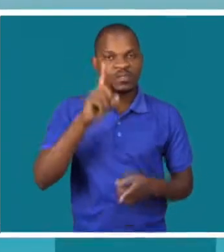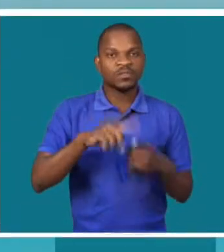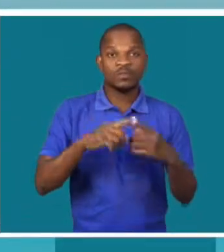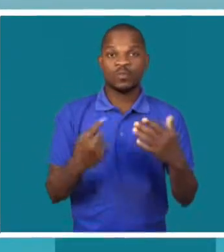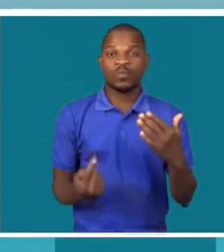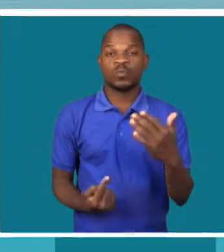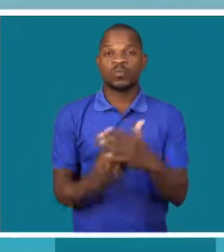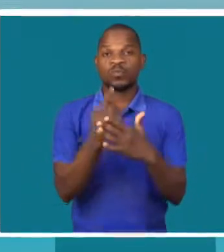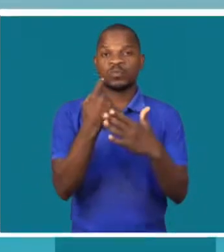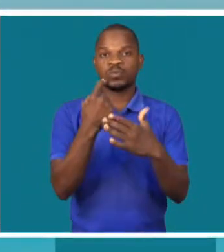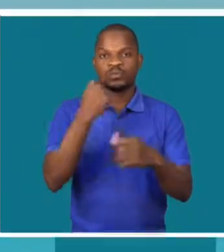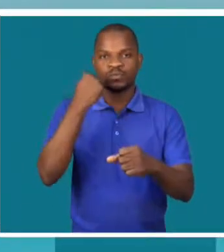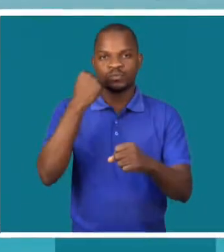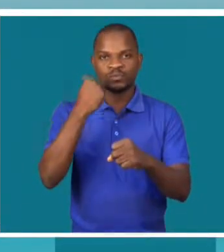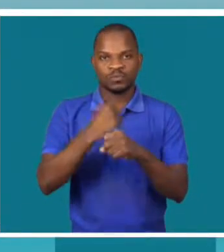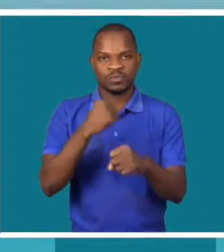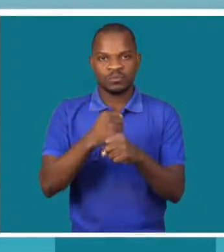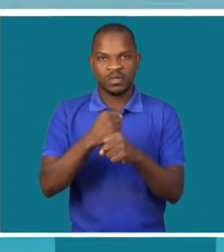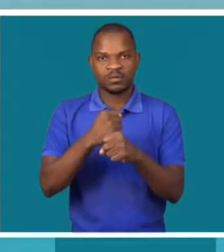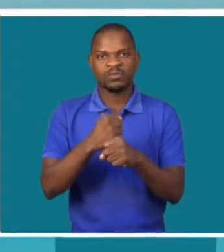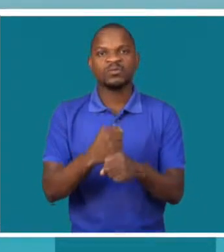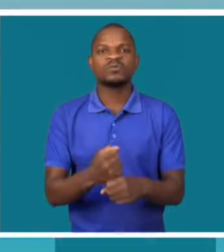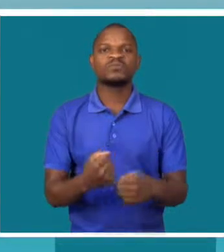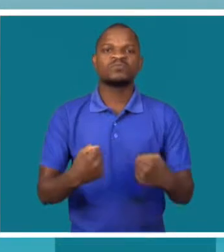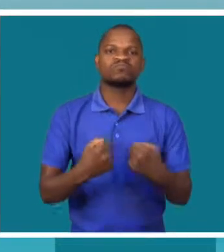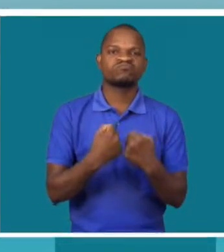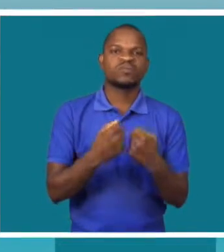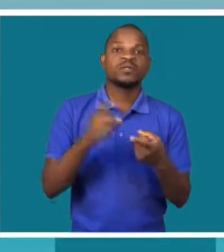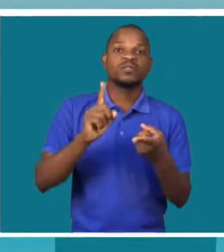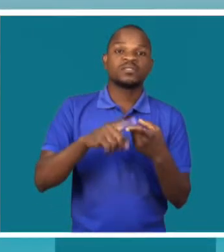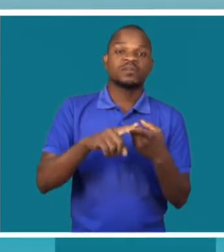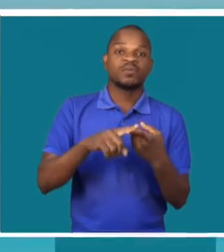trabalhador pode deixar de estar afeto ao corpo laboral da empresa.